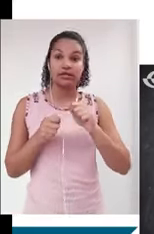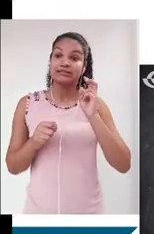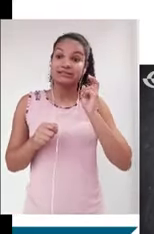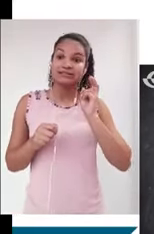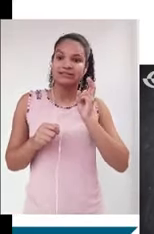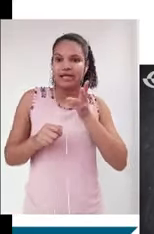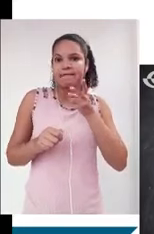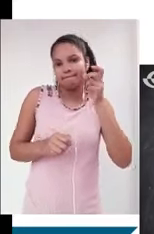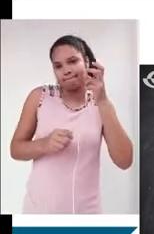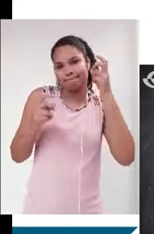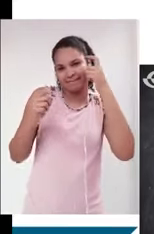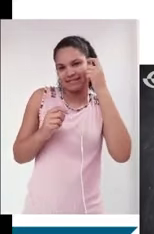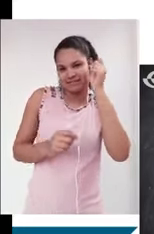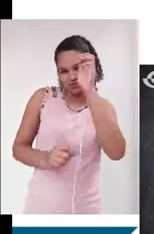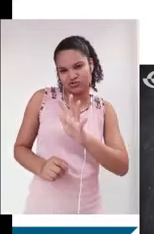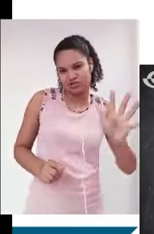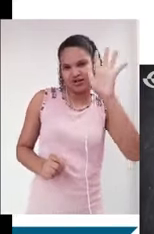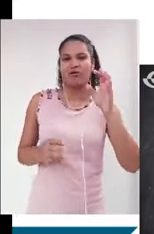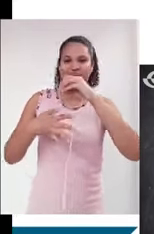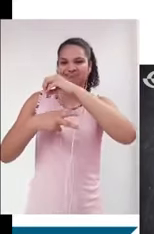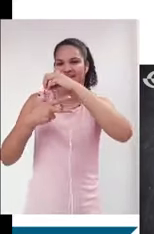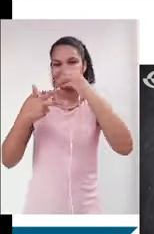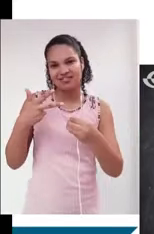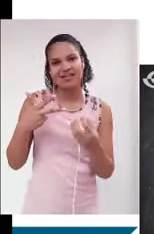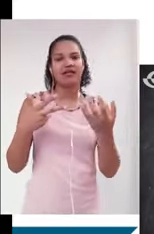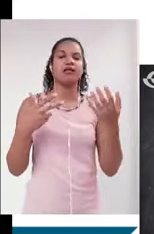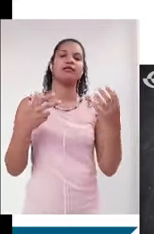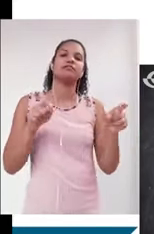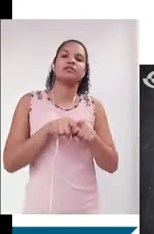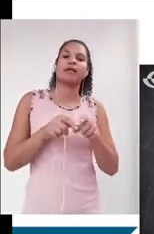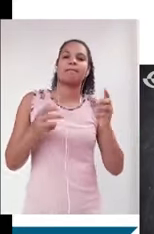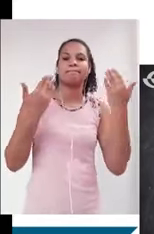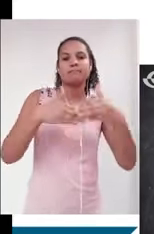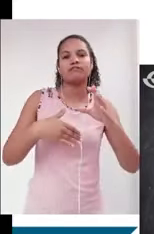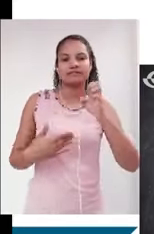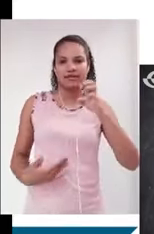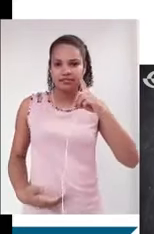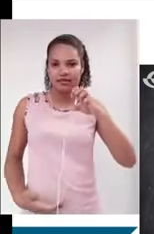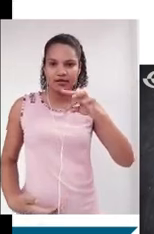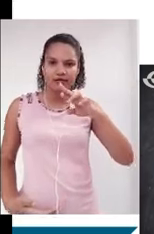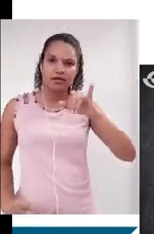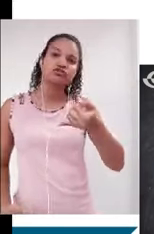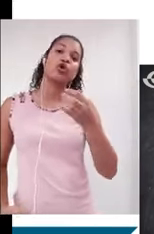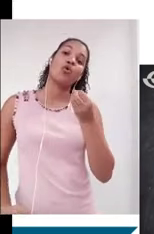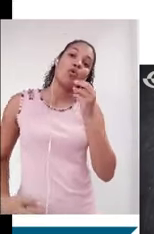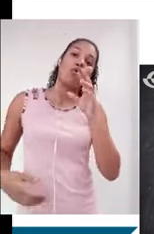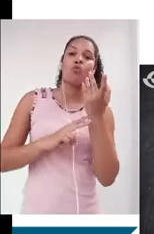específico, né, pensando de modo mais geral com o Enem, com a prova do CDERJ, com o vestibular UERJ, que são